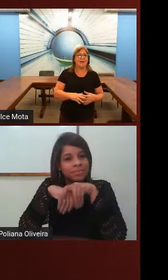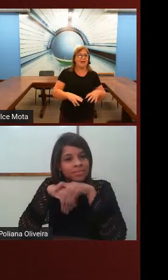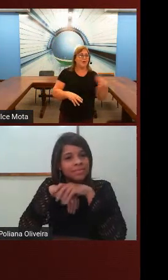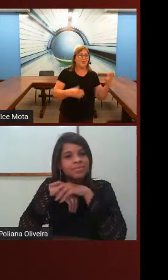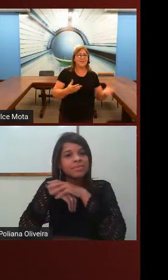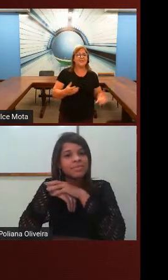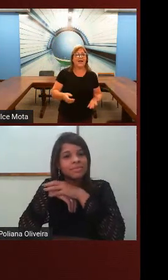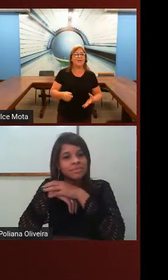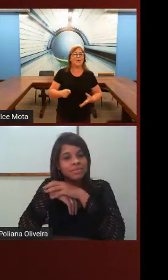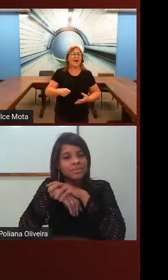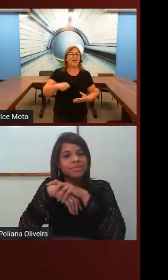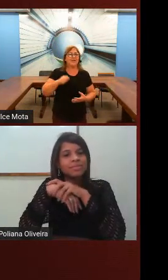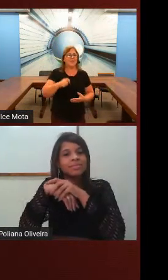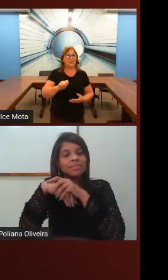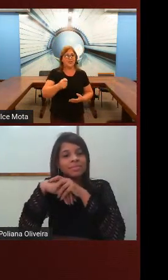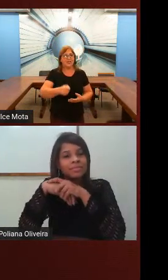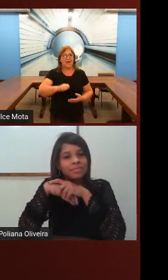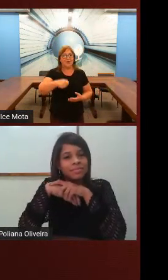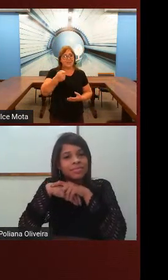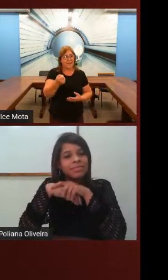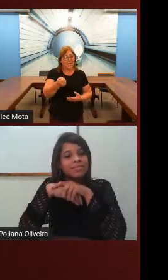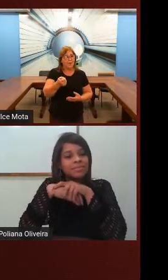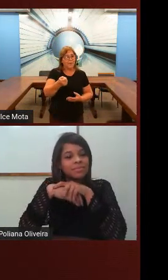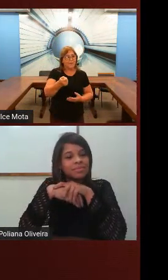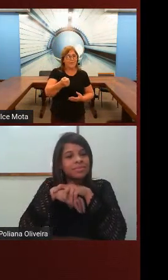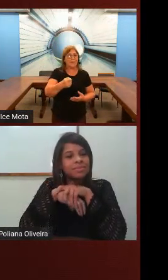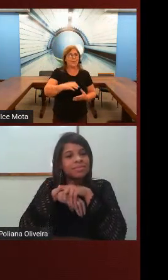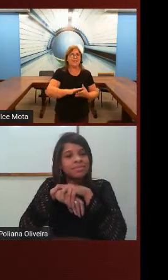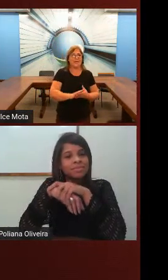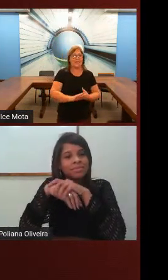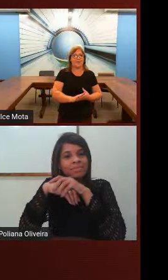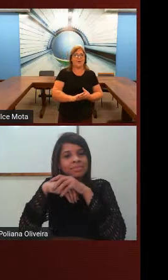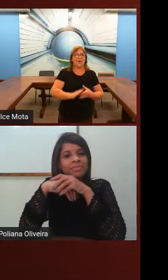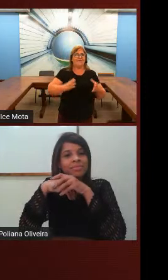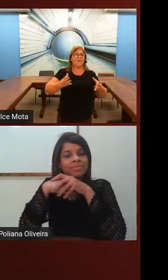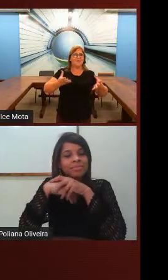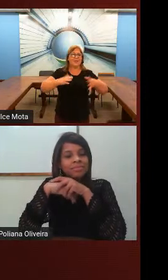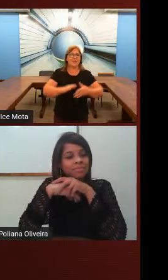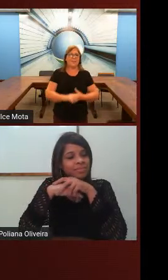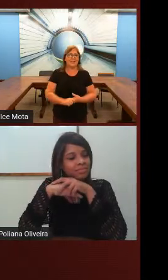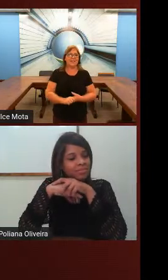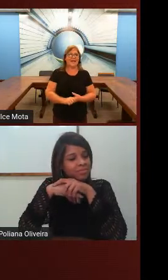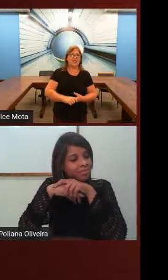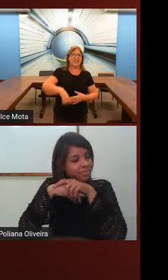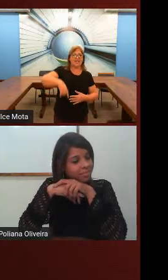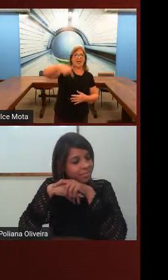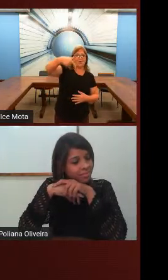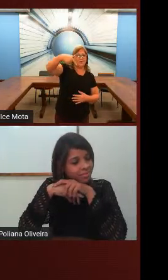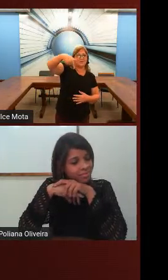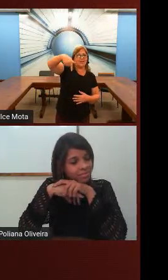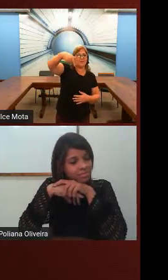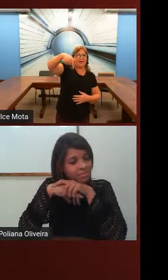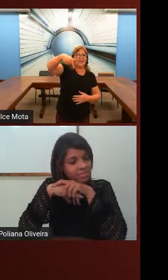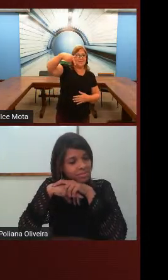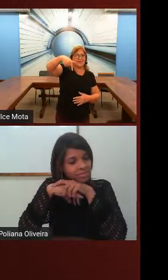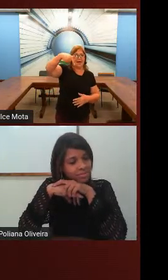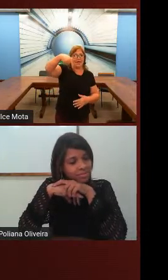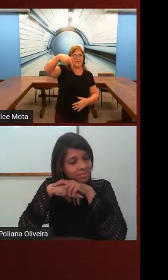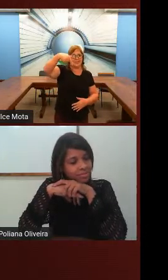em outro estado. Aí ele vai te dar o sinal. Por exemplo, vamos dar um exemplo. É que a cidade de Sete Lagos o sinal dela é esse.